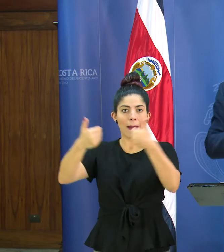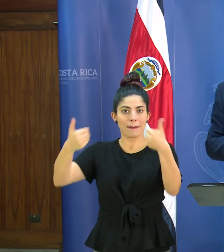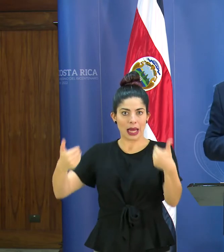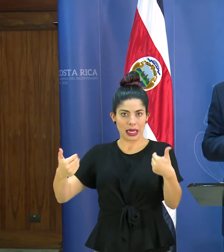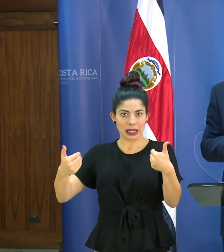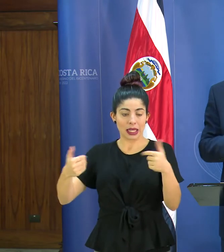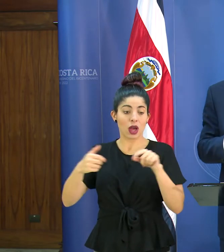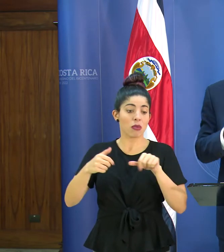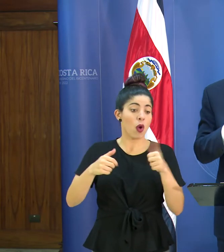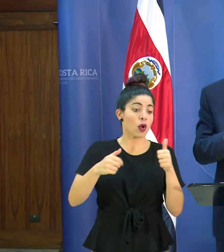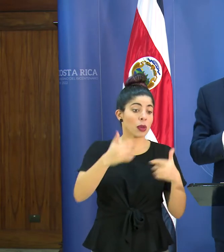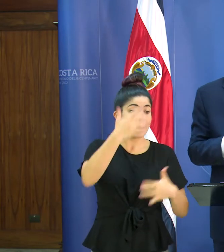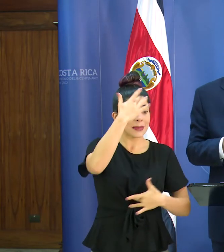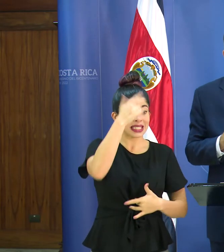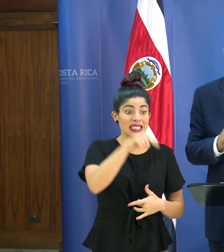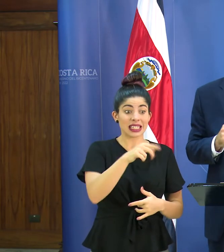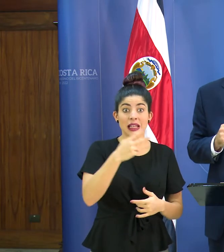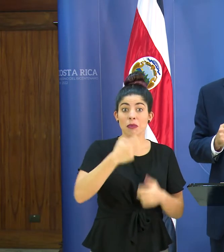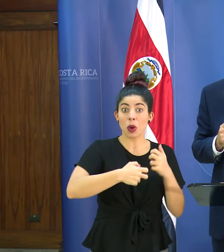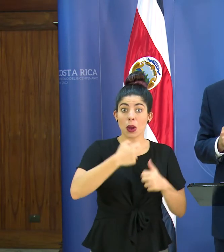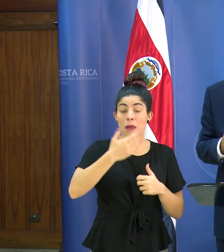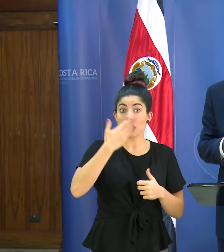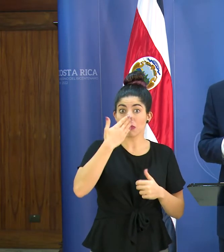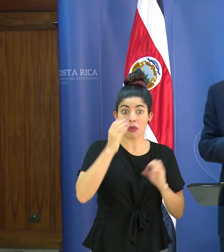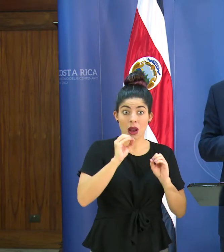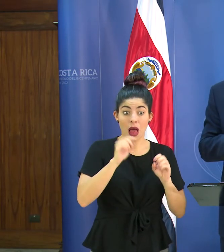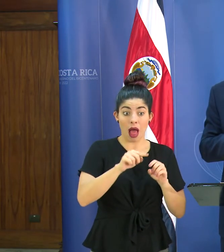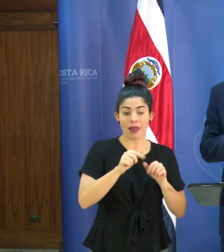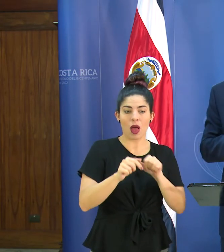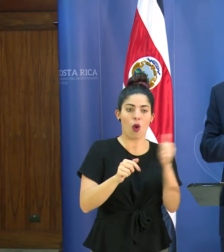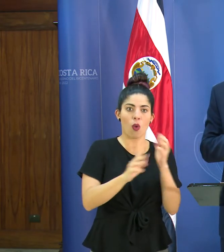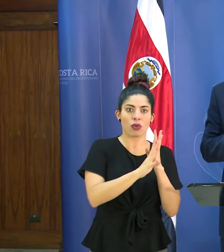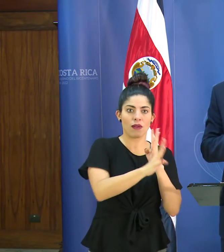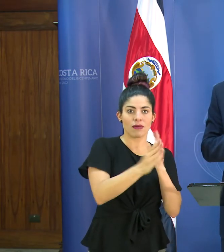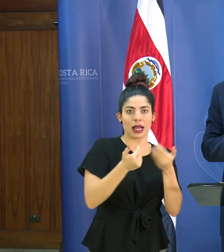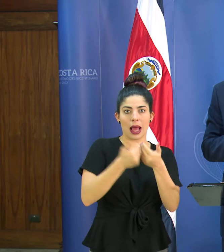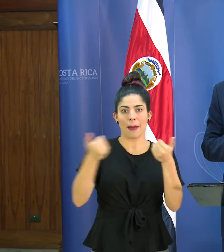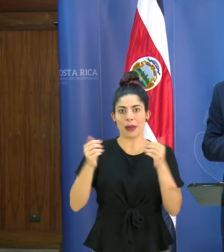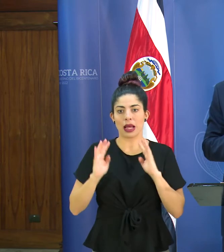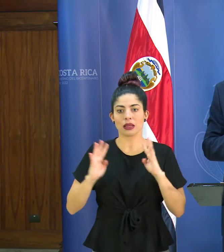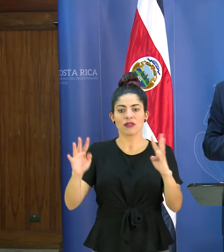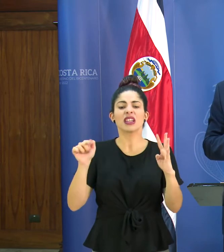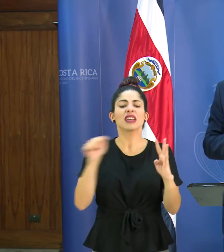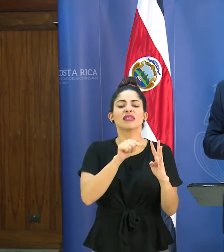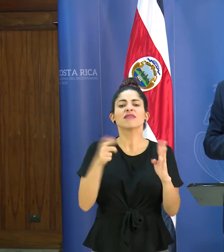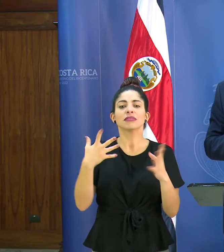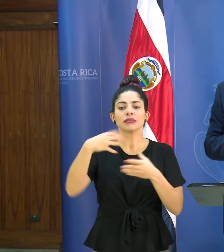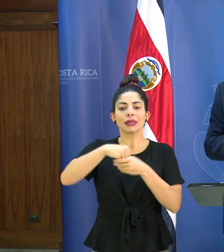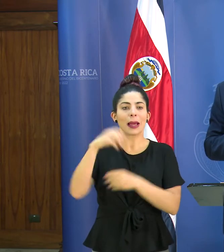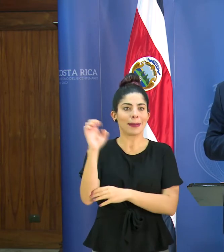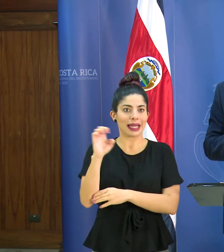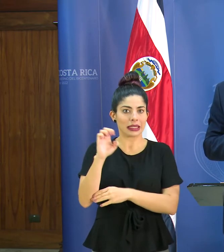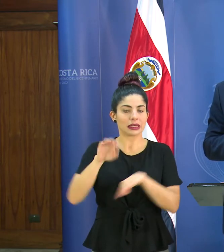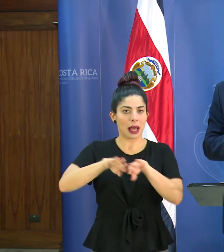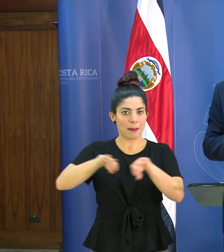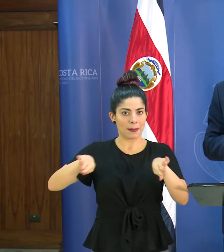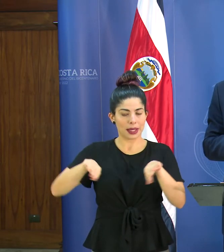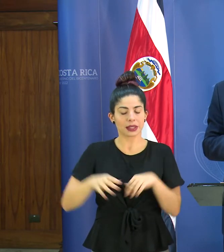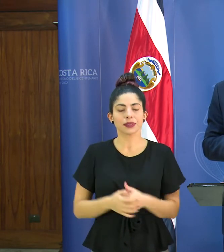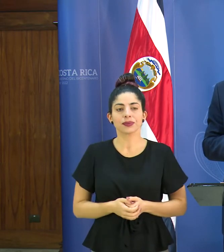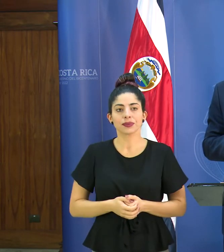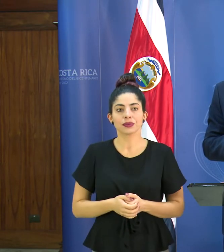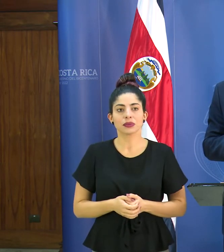a otros pacientes que no tienen estas patologías en los servicios de emergencia. Estamos también